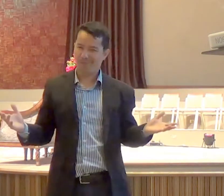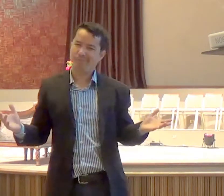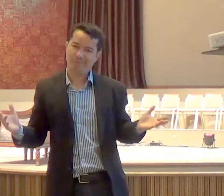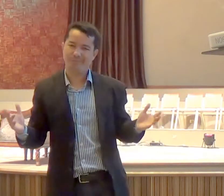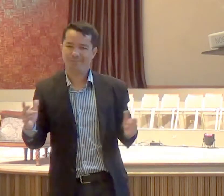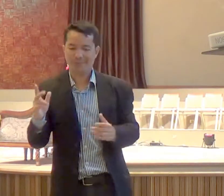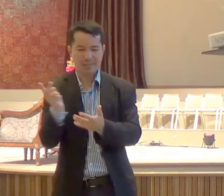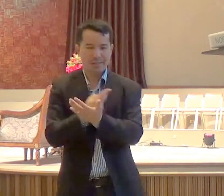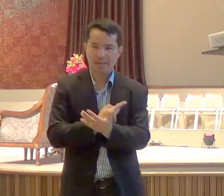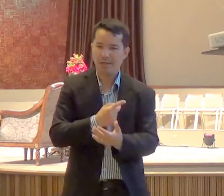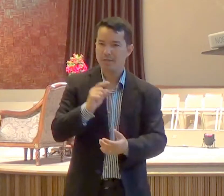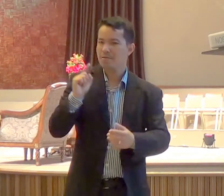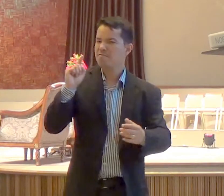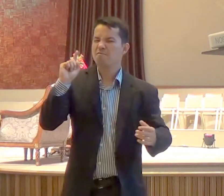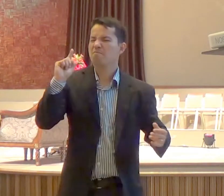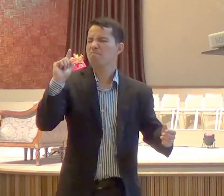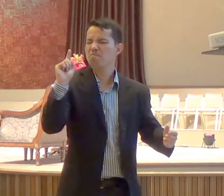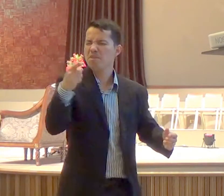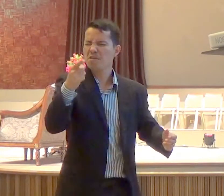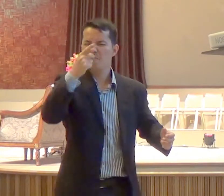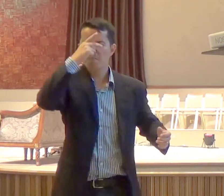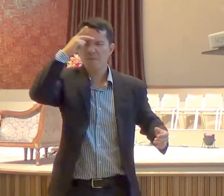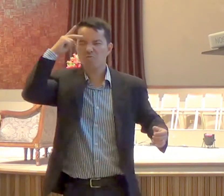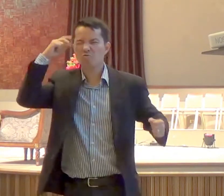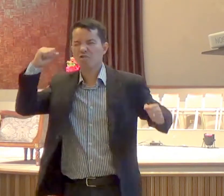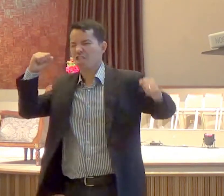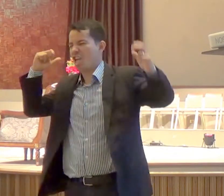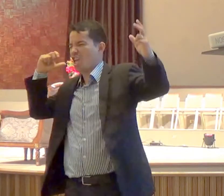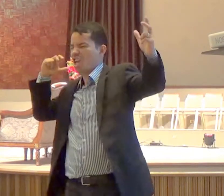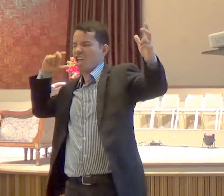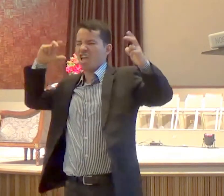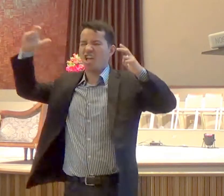mil pessoas, convidados a dedos,